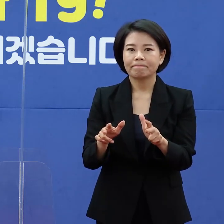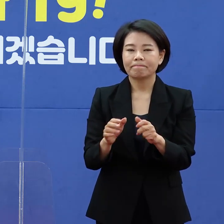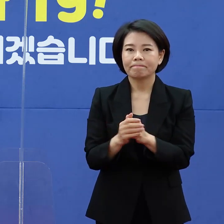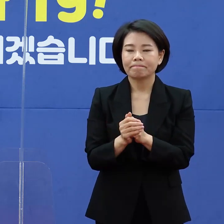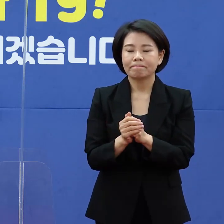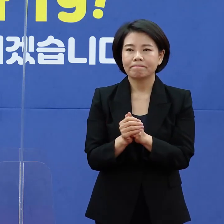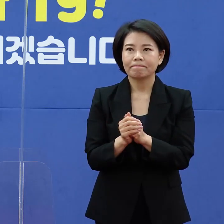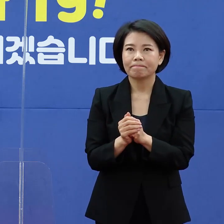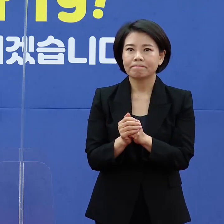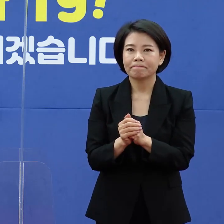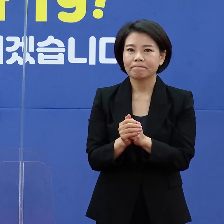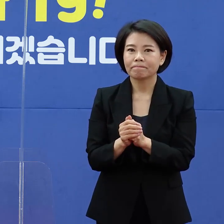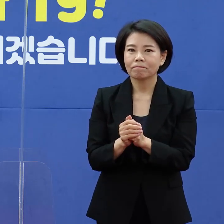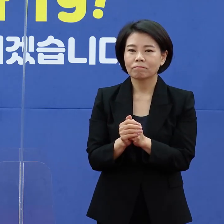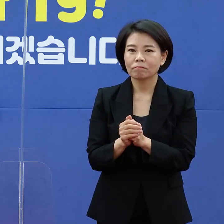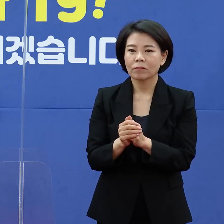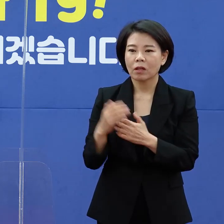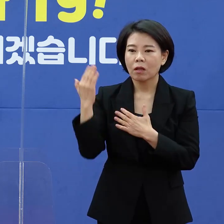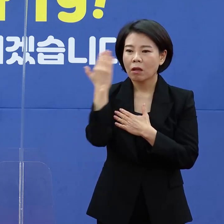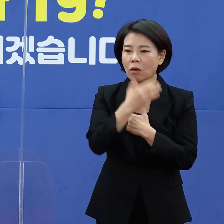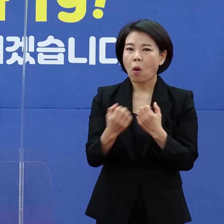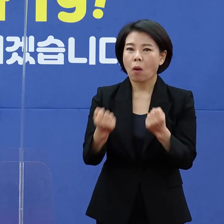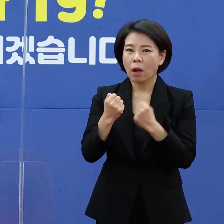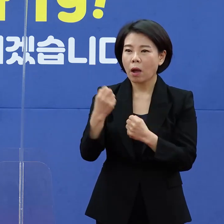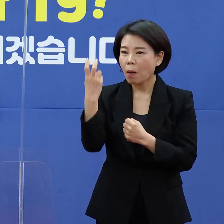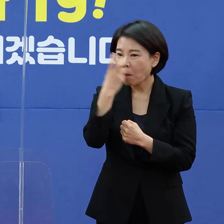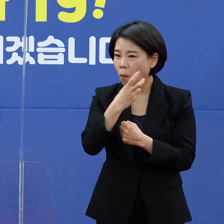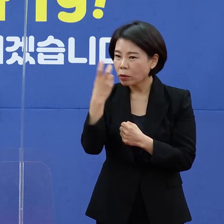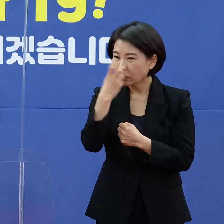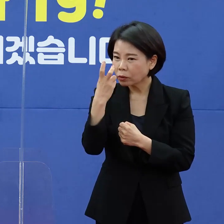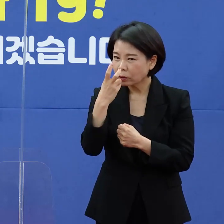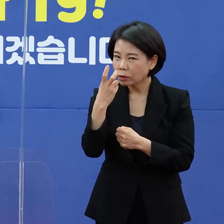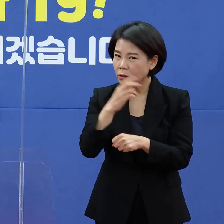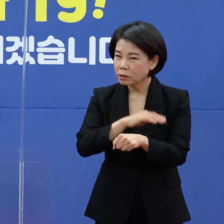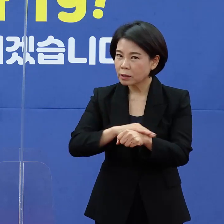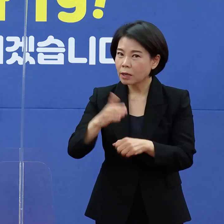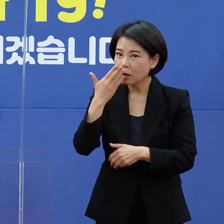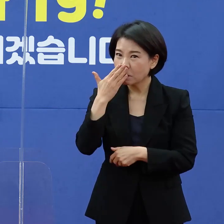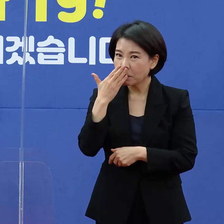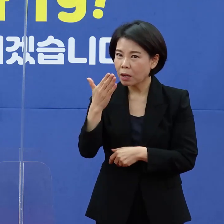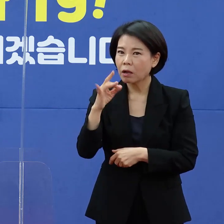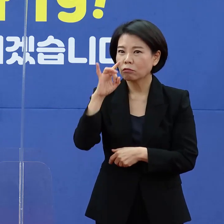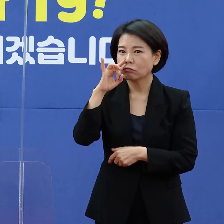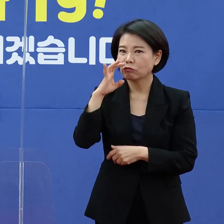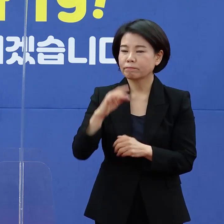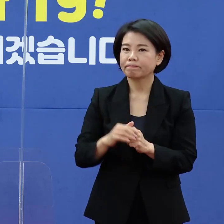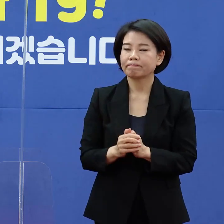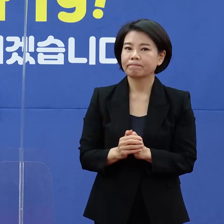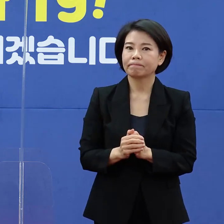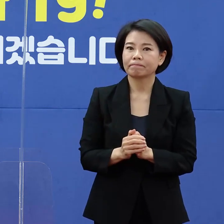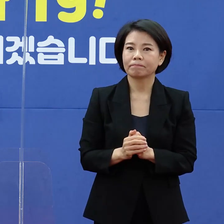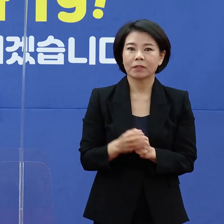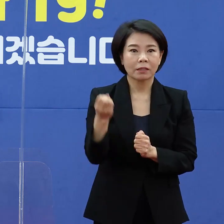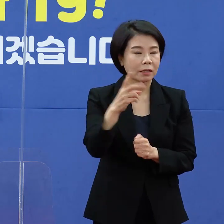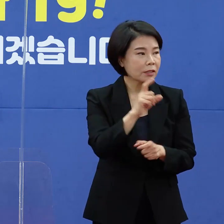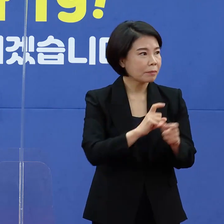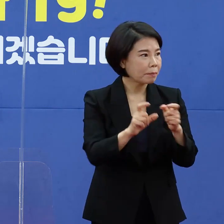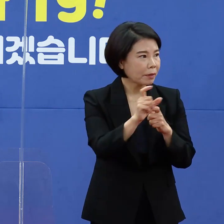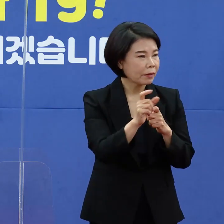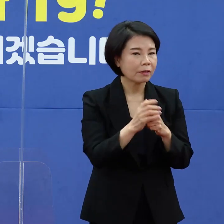현재 건강보니터링 인원은 얼마나 감소할 것으로 예상하는지 궁금하다는 질문입니다. 다시 한 번